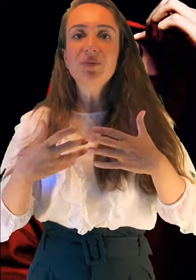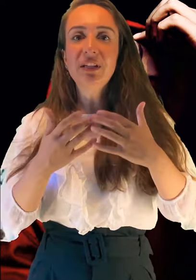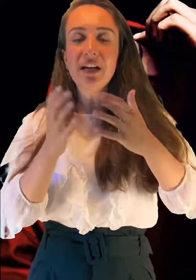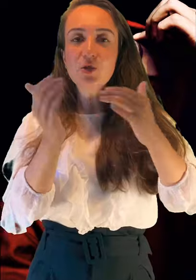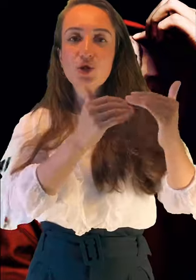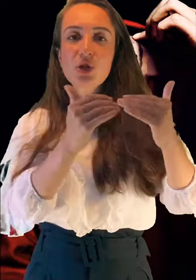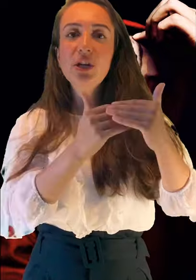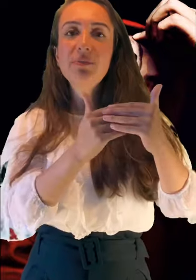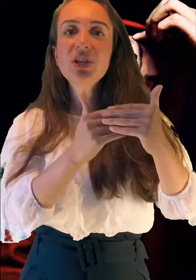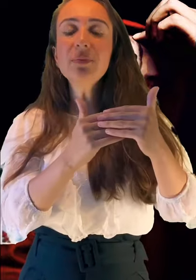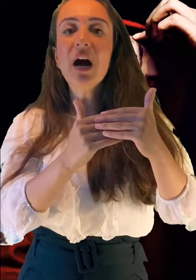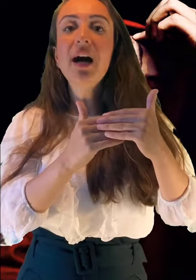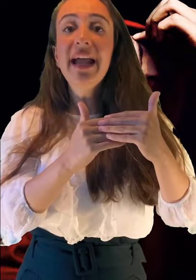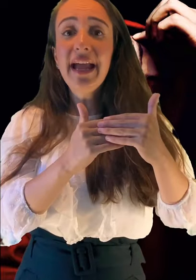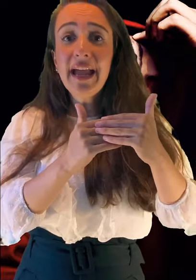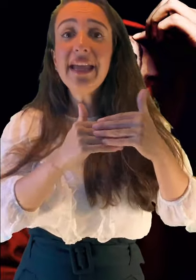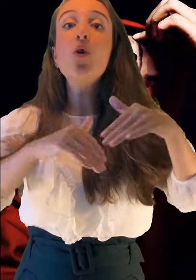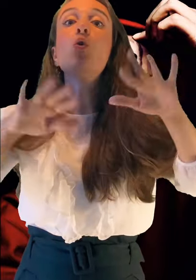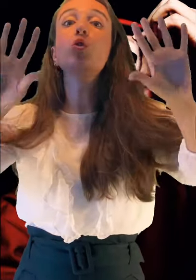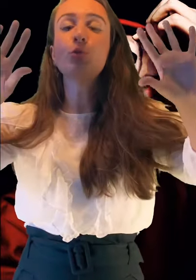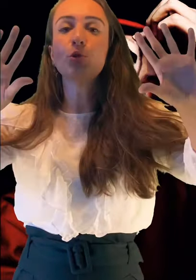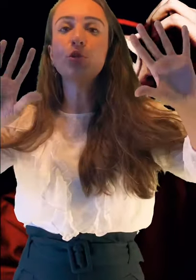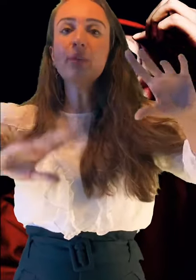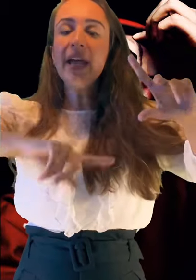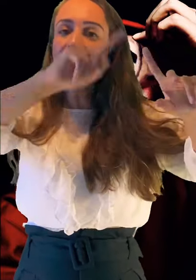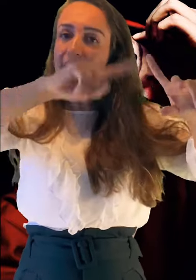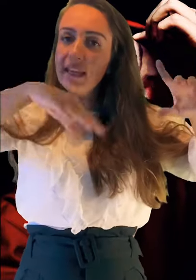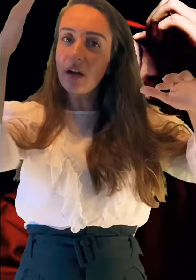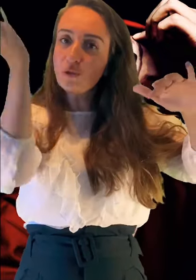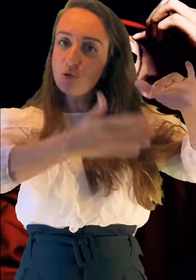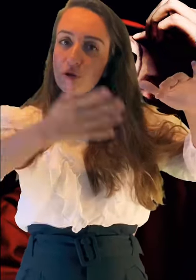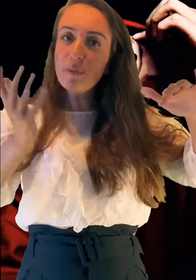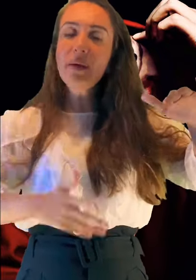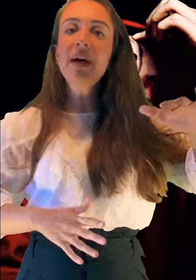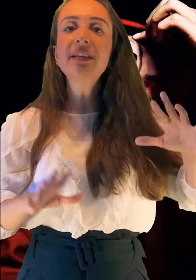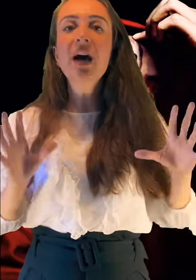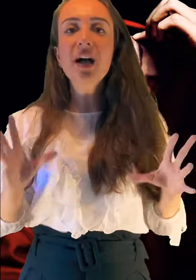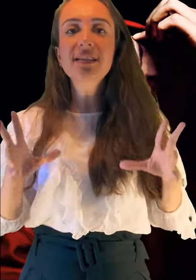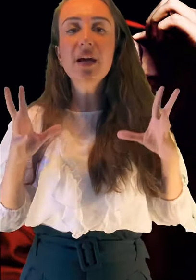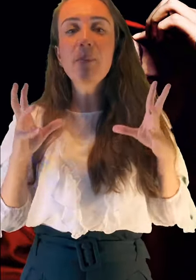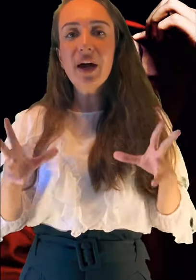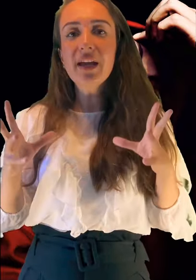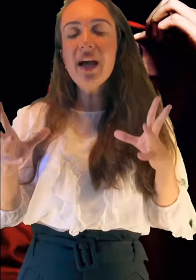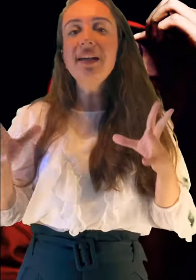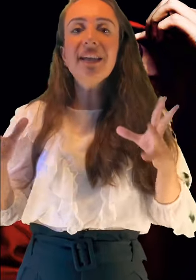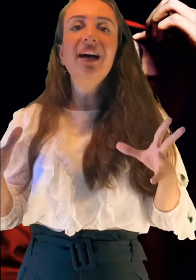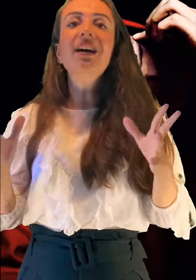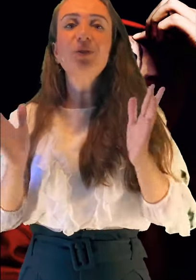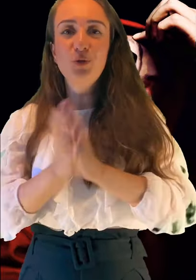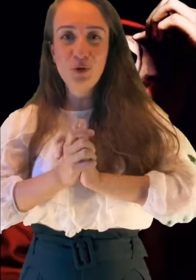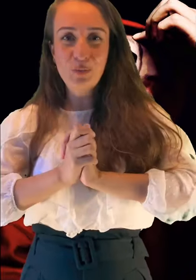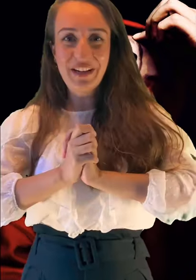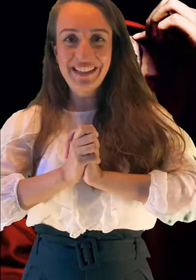az önce söylemiştim ya. H'yi okumuyordum. H'leri atıyorum hemen. Asta Mayana diyorum arkadaşlar.